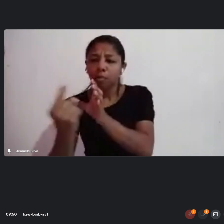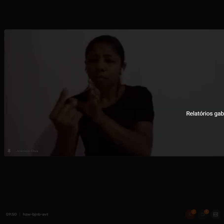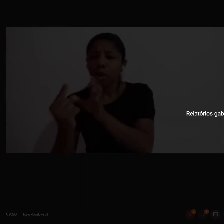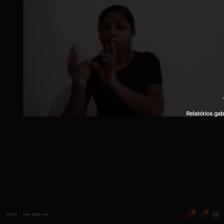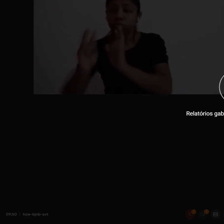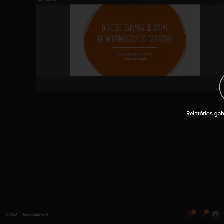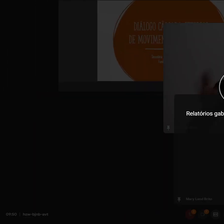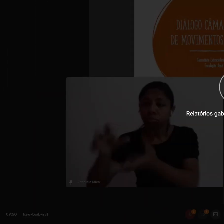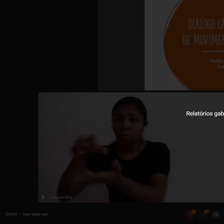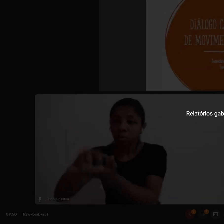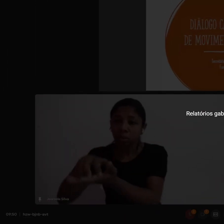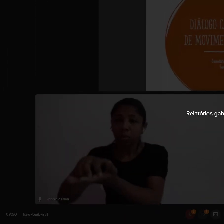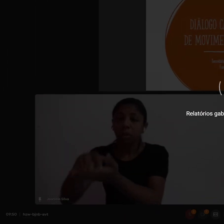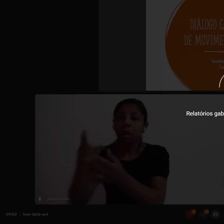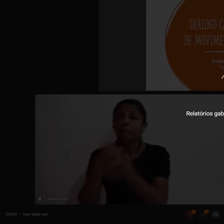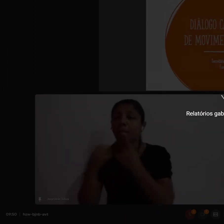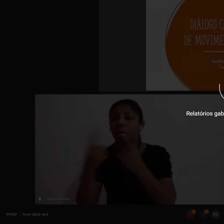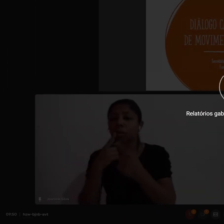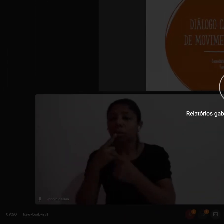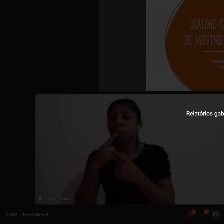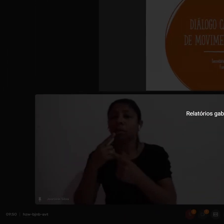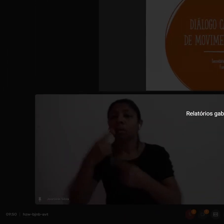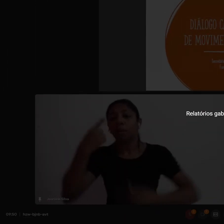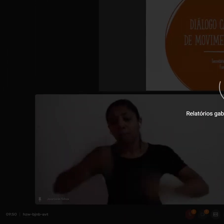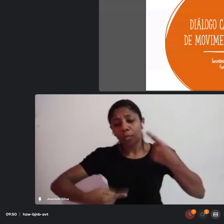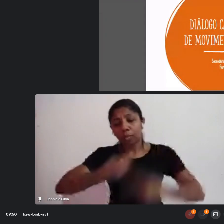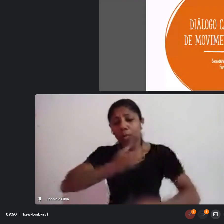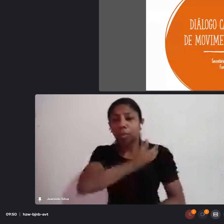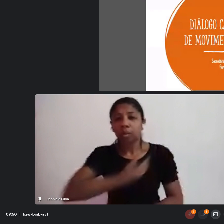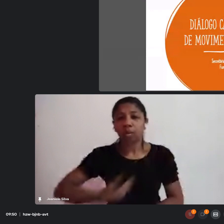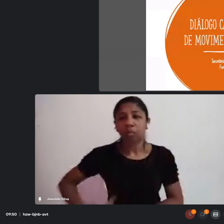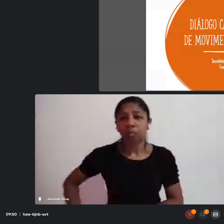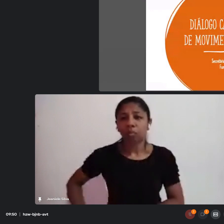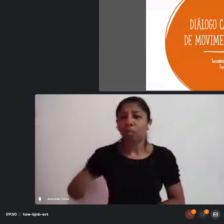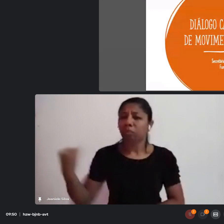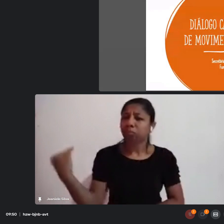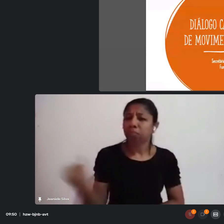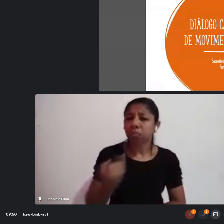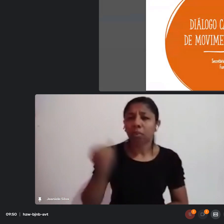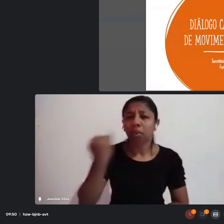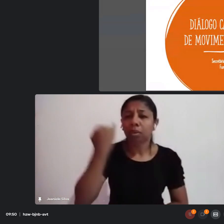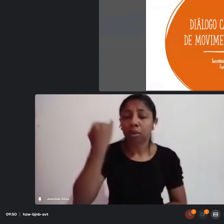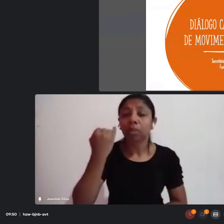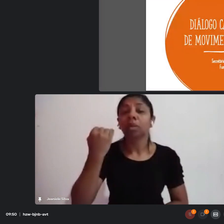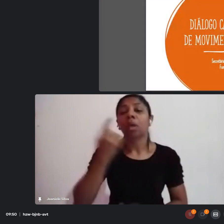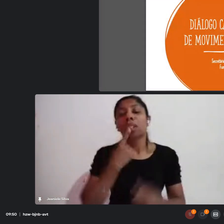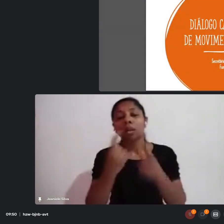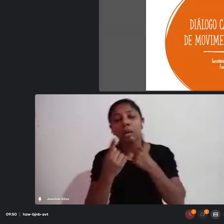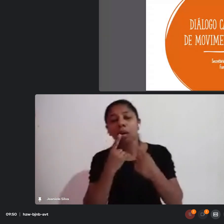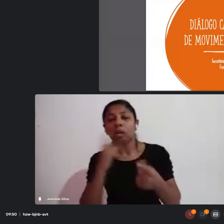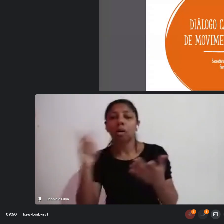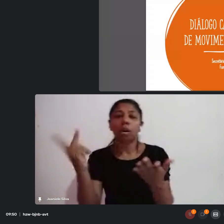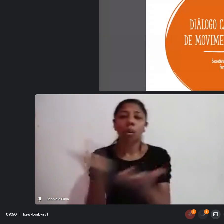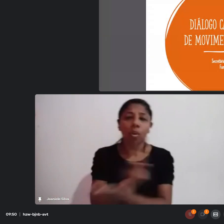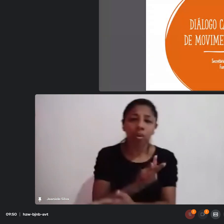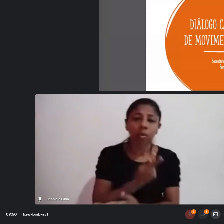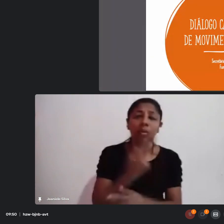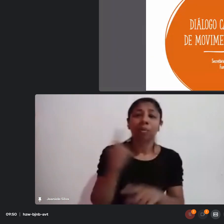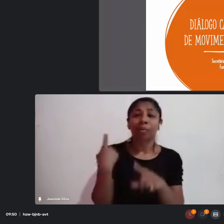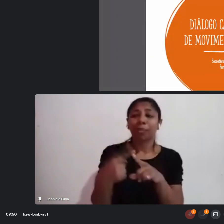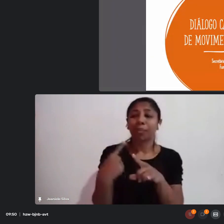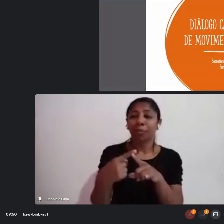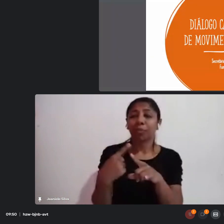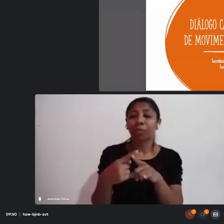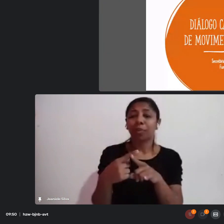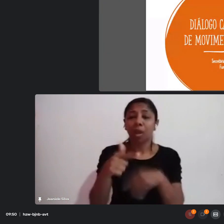pública. E aí é muito importante que esse debate aconteça, que esse diálogo aconteça, porque a função de uma Câmara Setorial